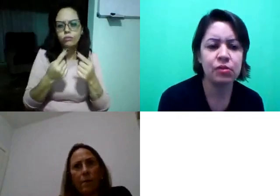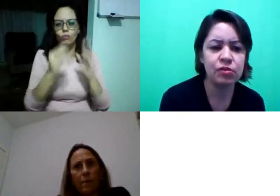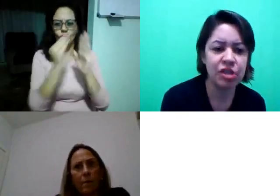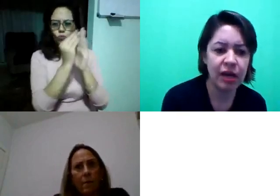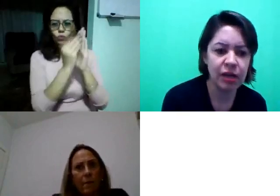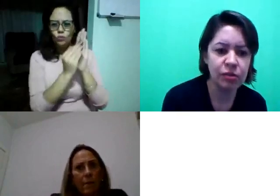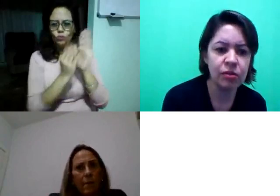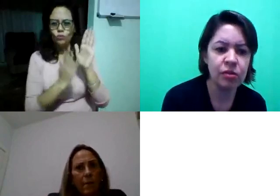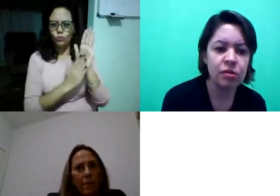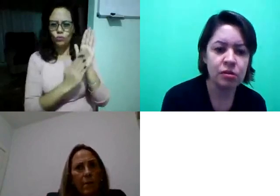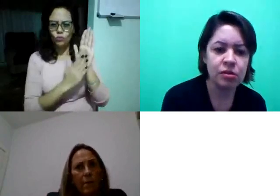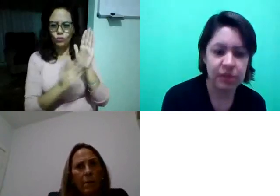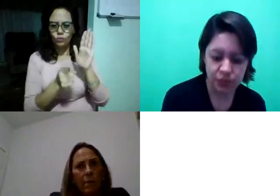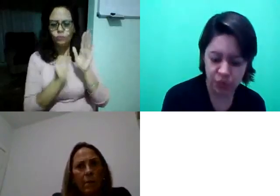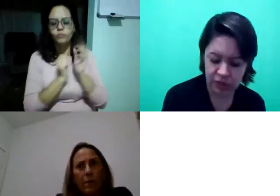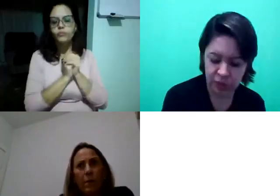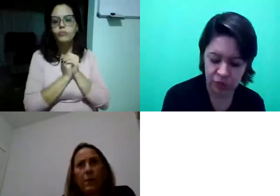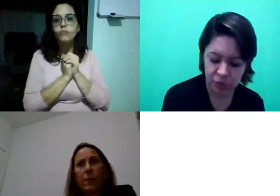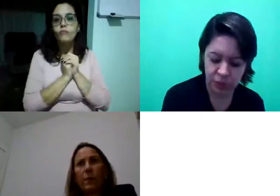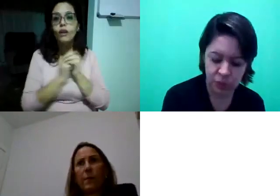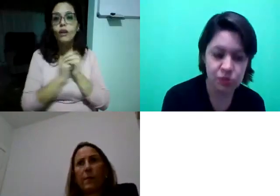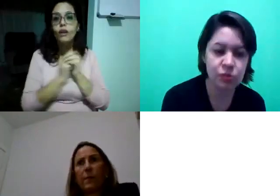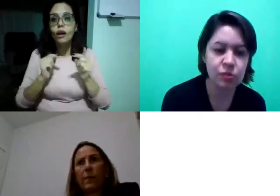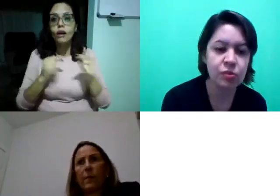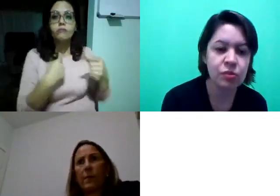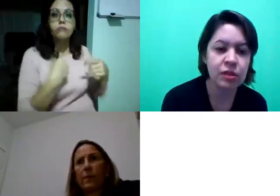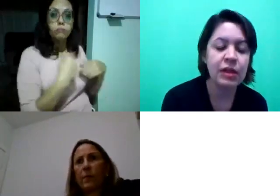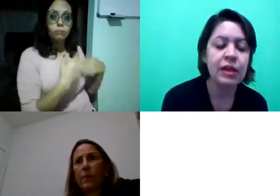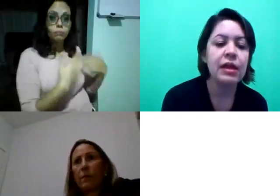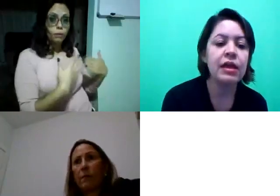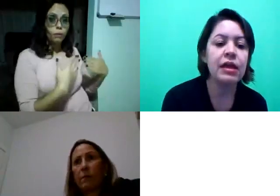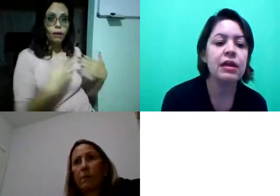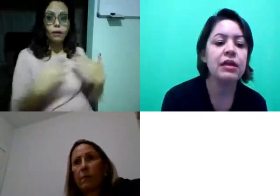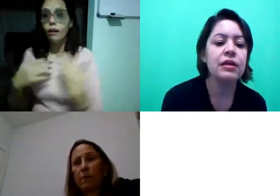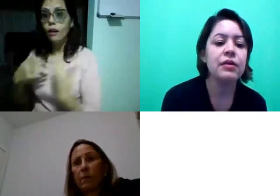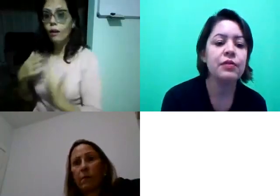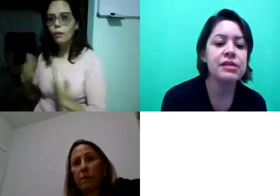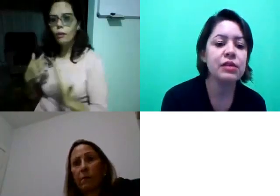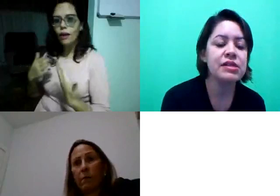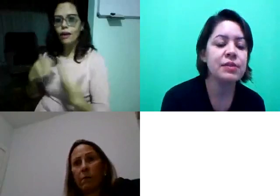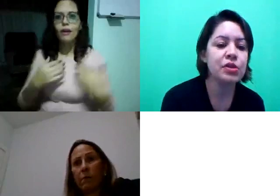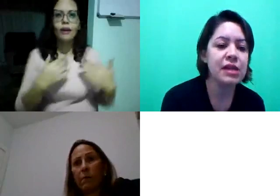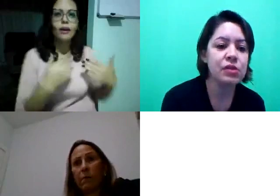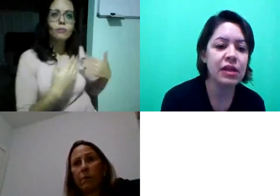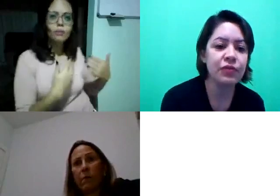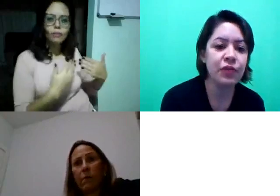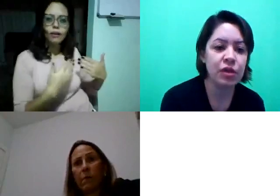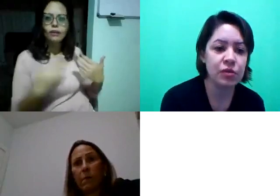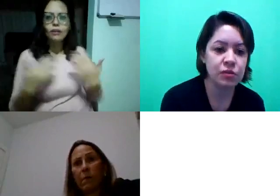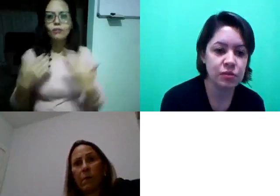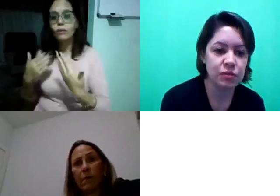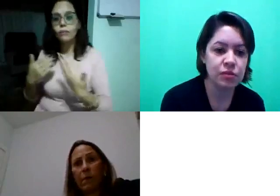mostrando um diálogo. sobre o conteúdo proposto e fazendo esse processo